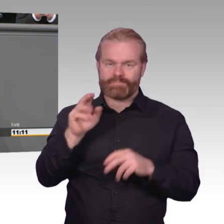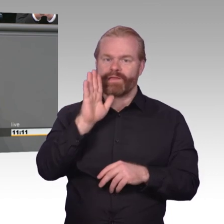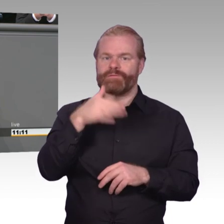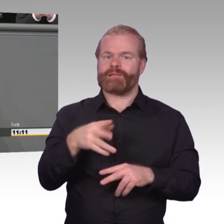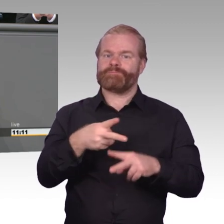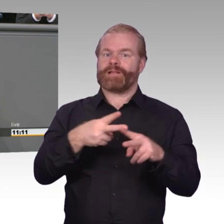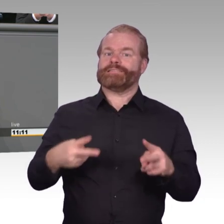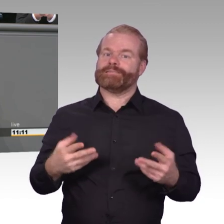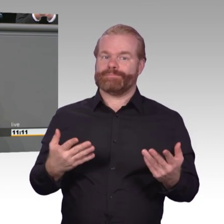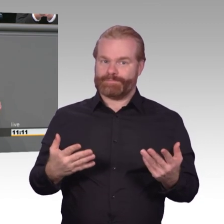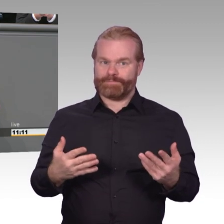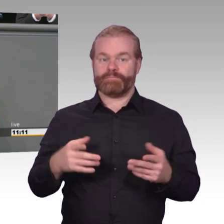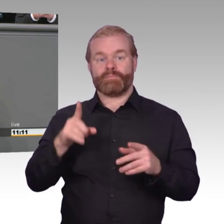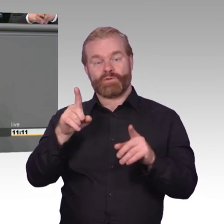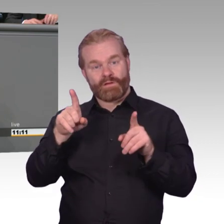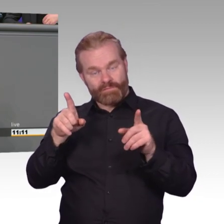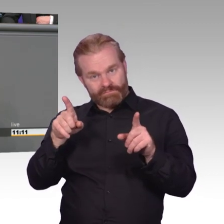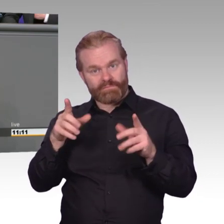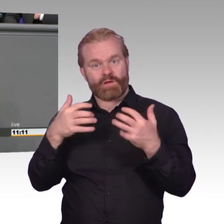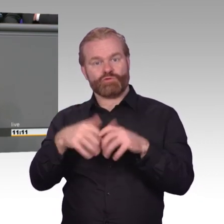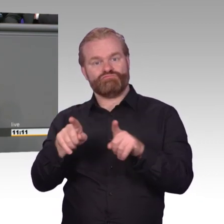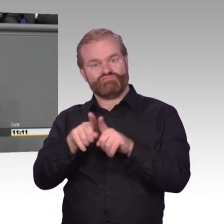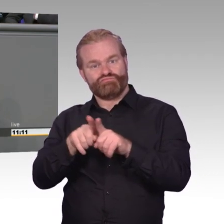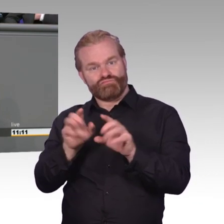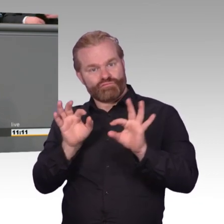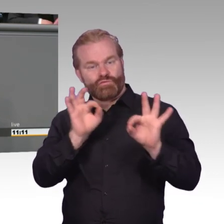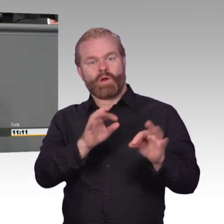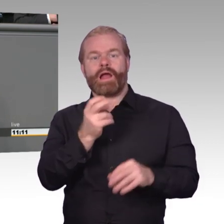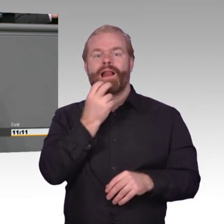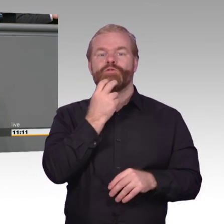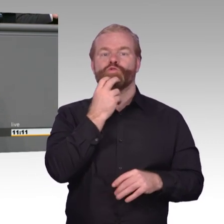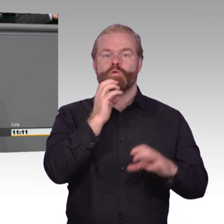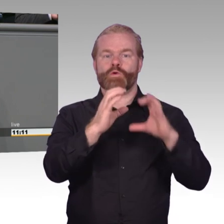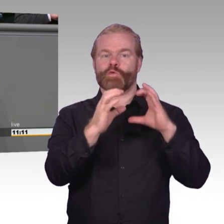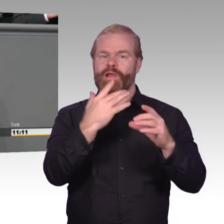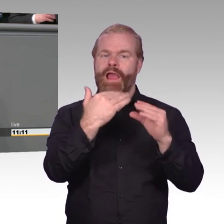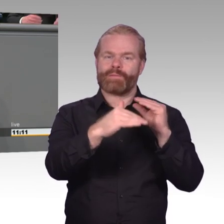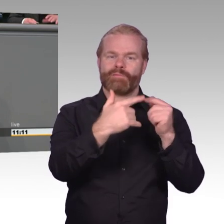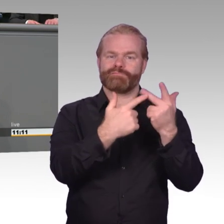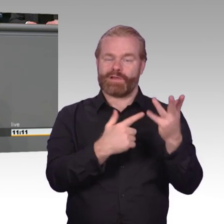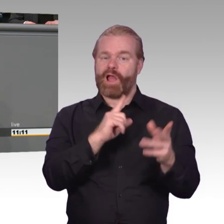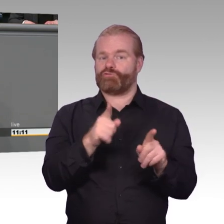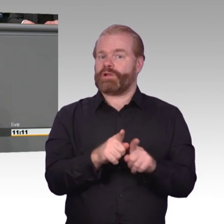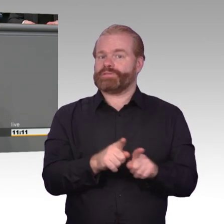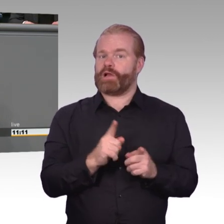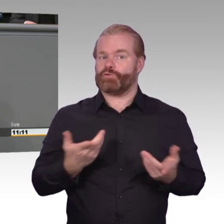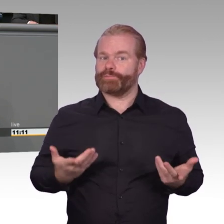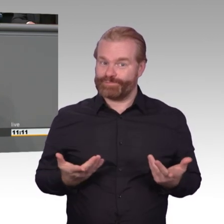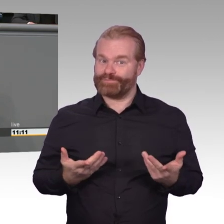von IT-Systemen. Also ein IT-Grundrecht, das insbesondere auch den Staat schützen muss. Deswegen fordern wir Freie Demokraten